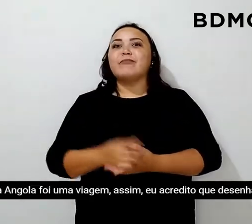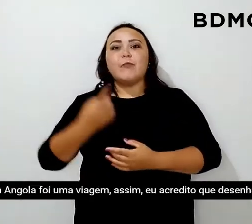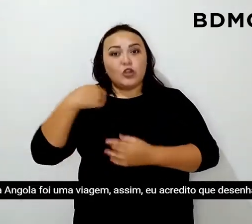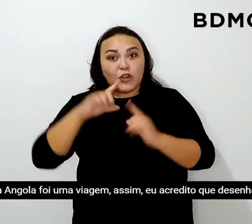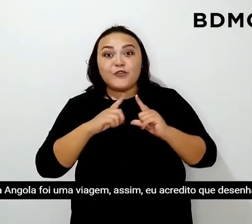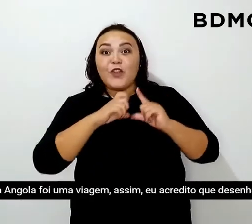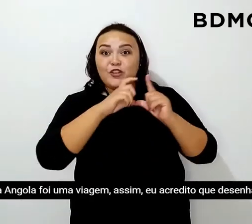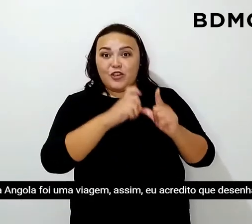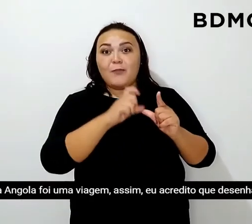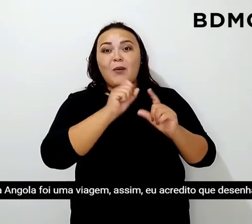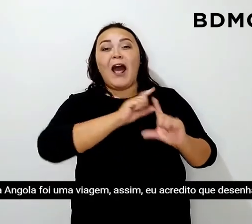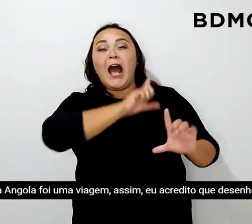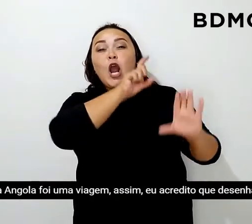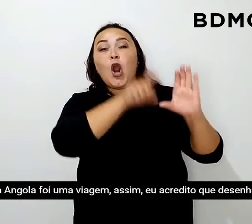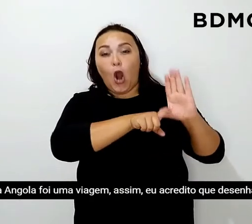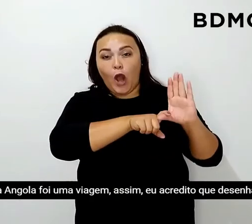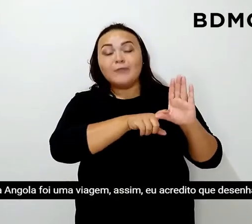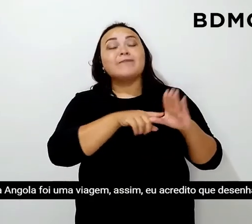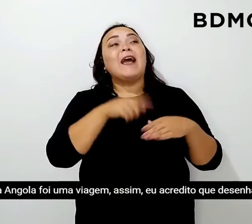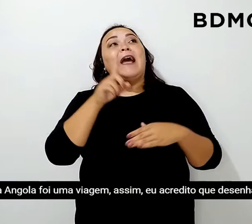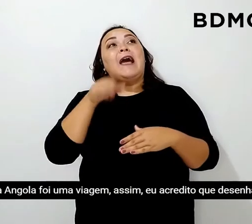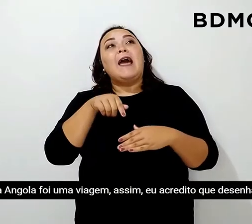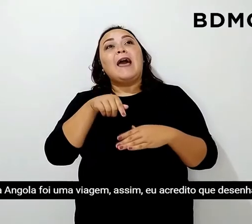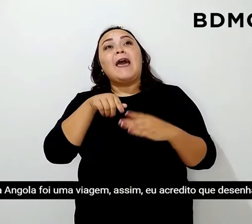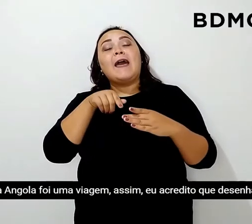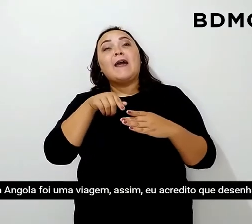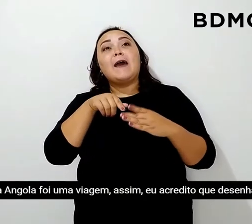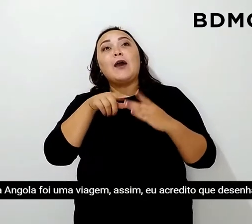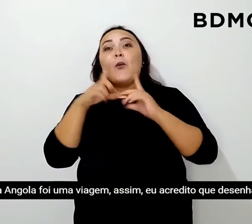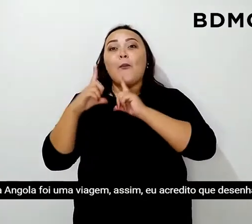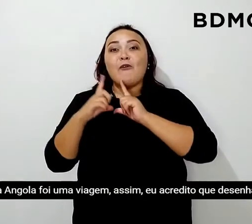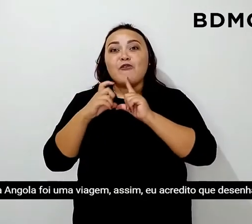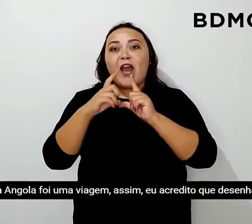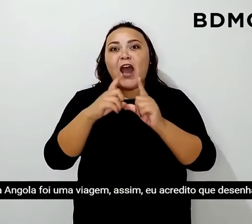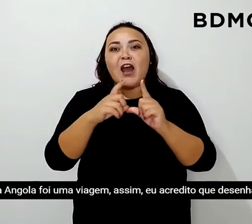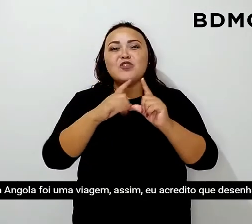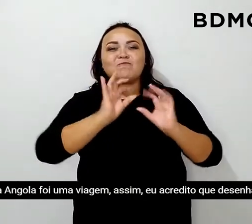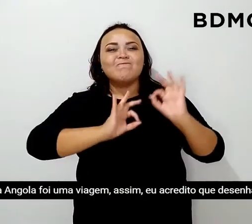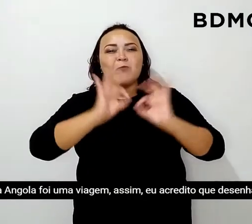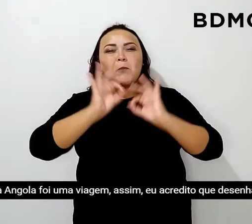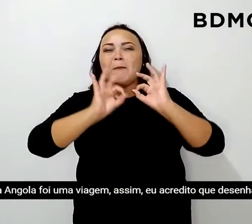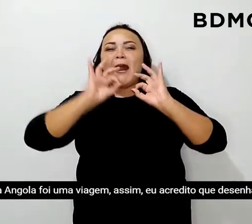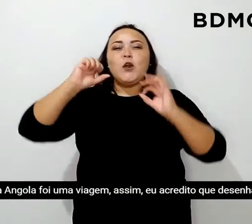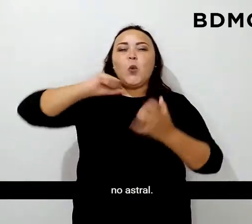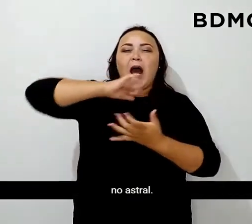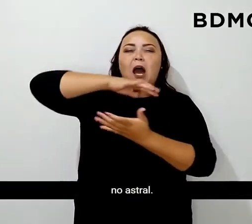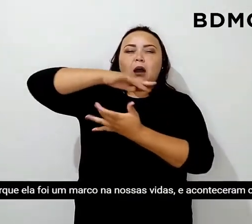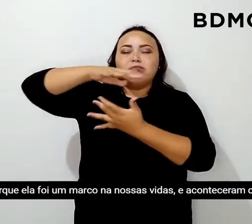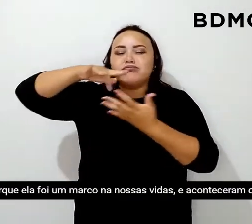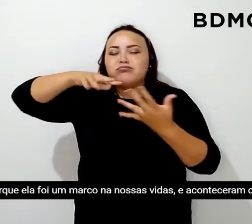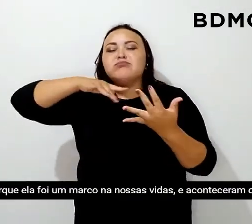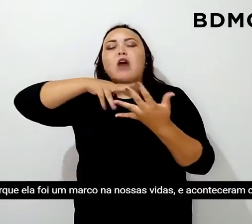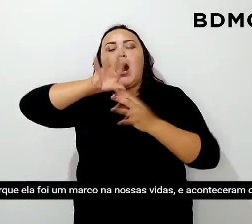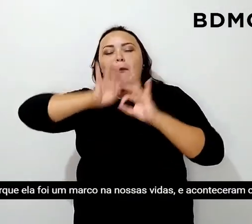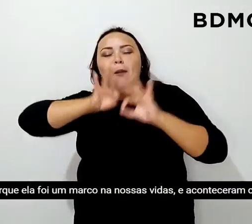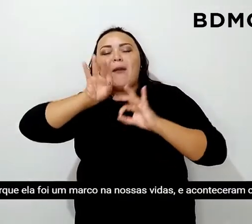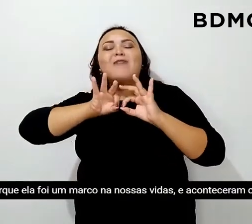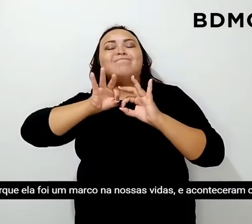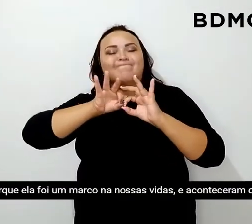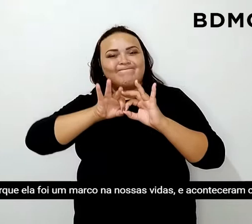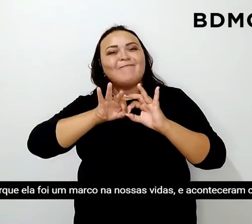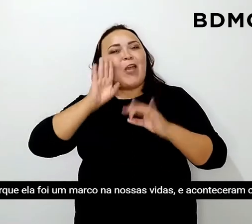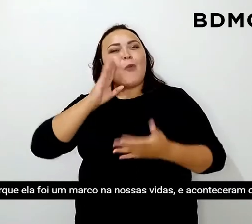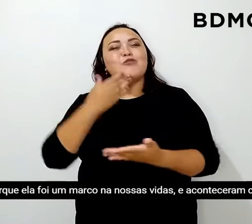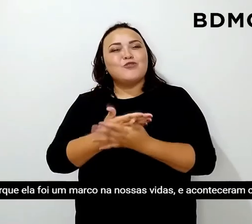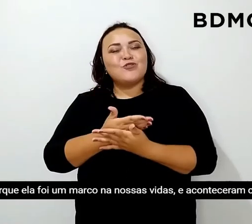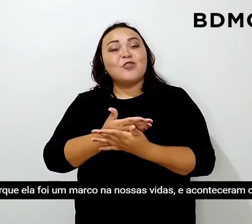à Angola foi uma viagem, assim, eu acredito que desenhada no astral, porque ela foi um